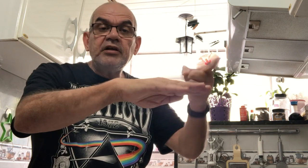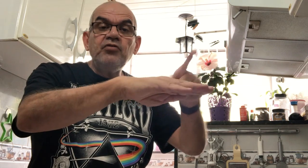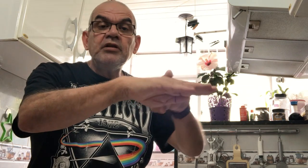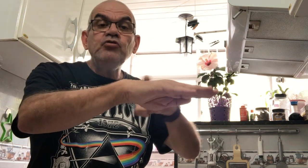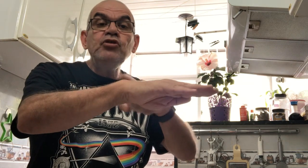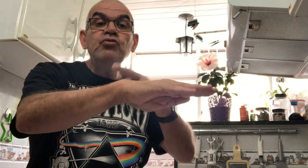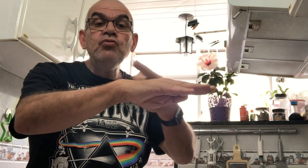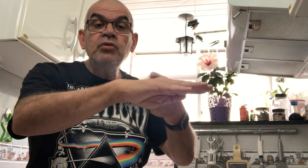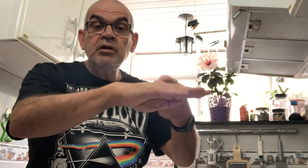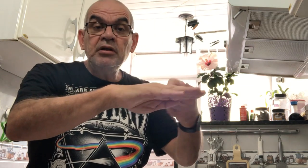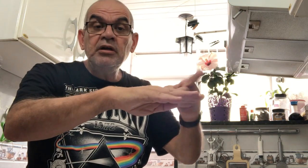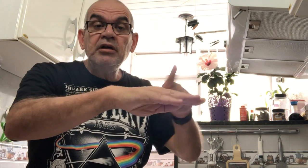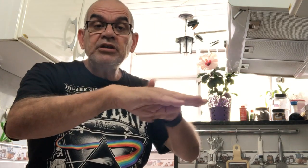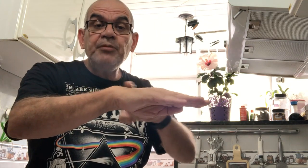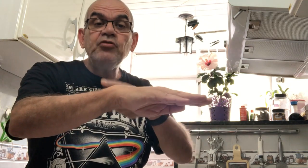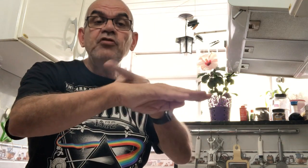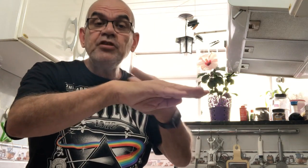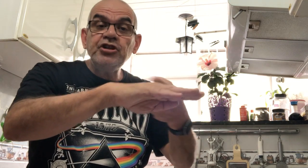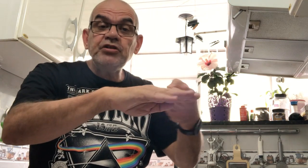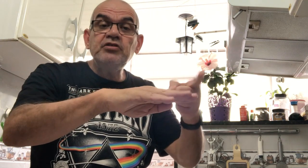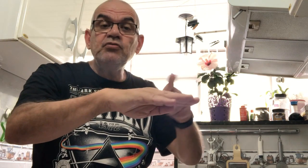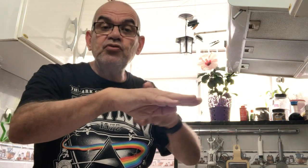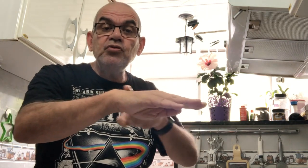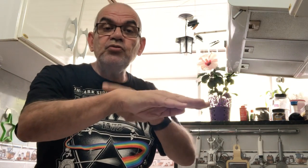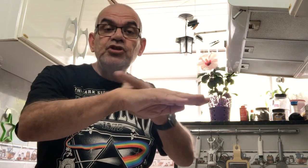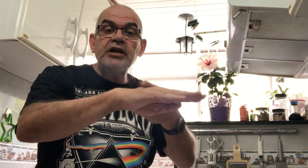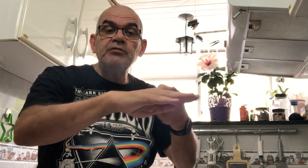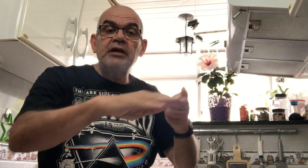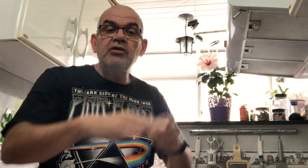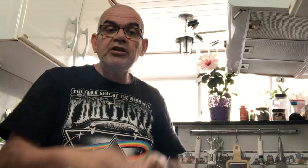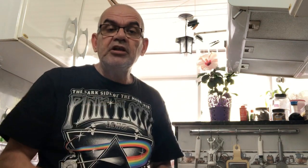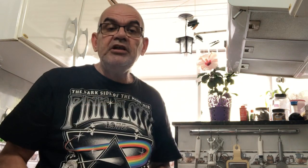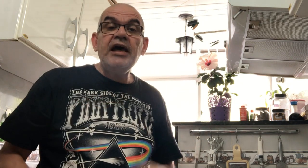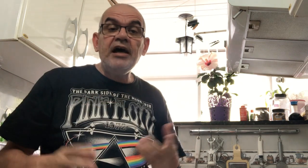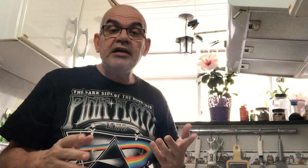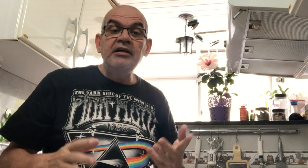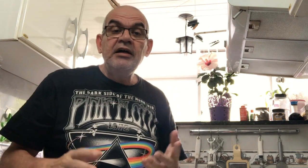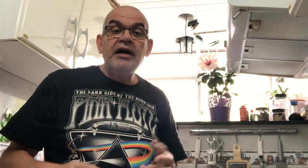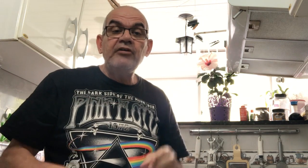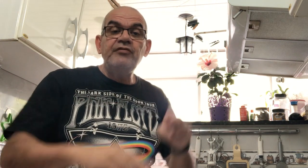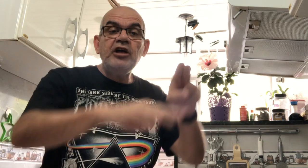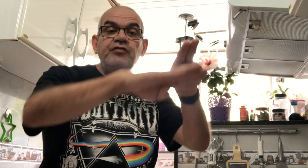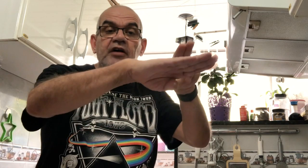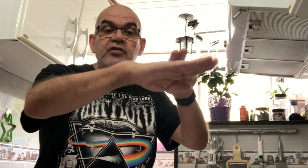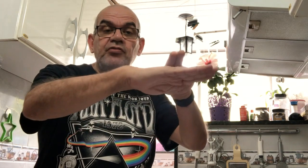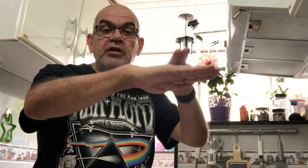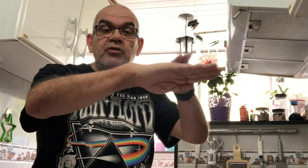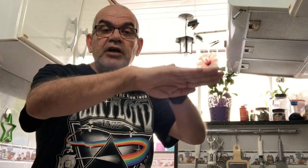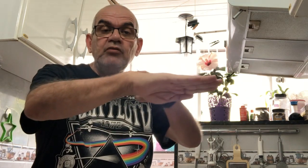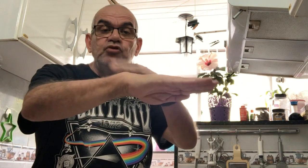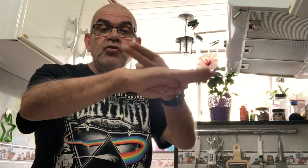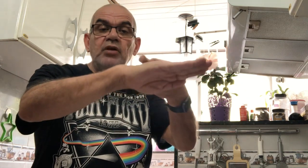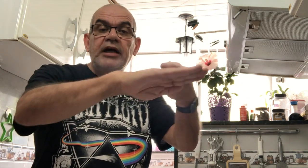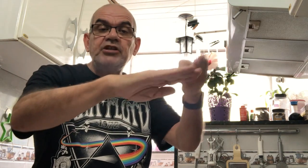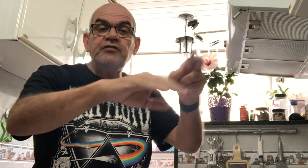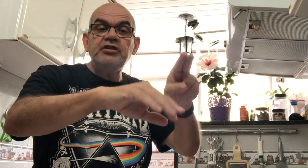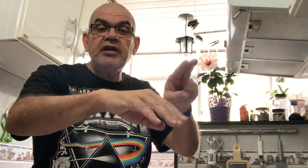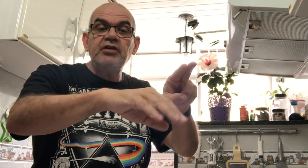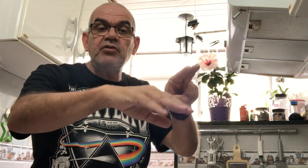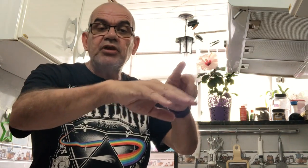aqui é o sinal de nu. Já pensou se um surdo chega numa loja e erra? Ao invés de fazer o sinal, eu quero um chocolate, ele fizer isso aqui, eu